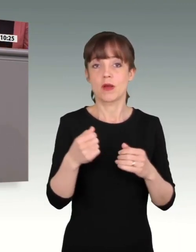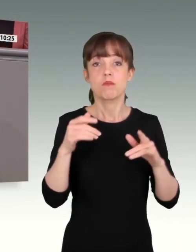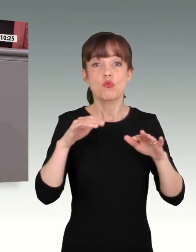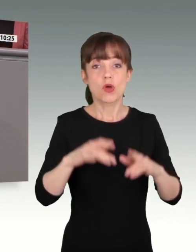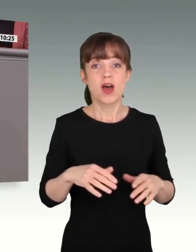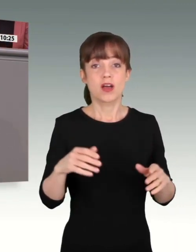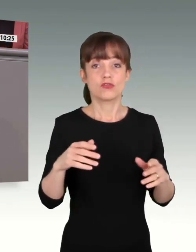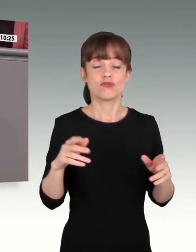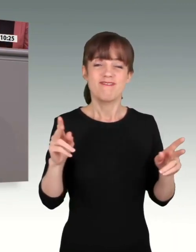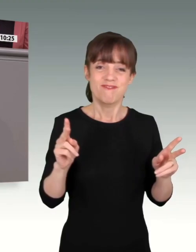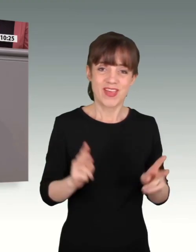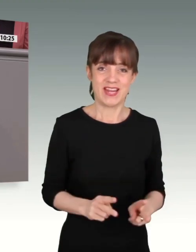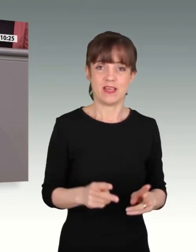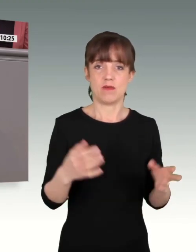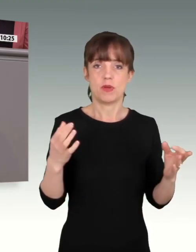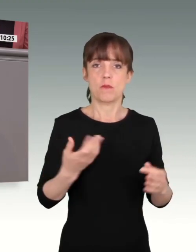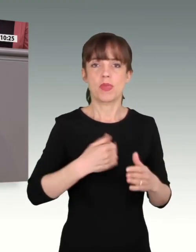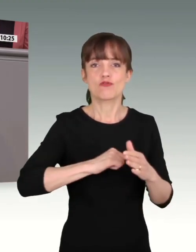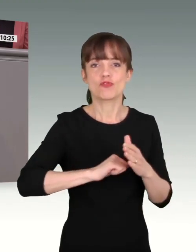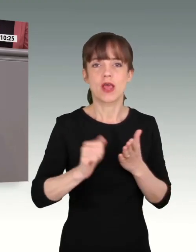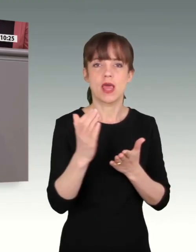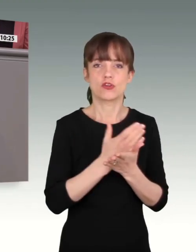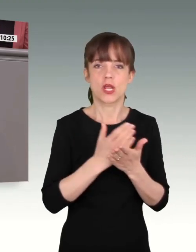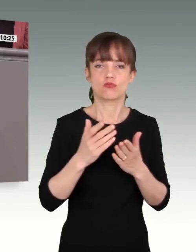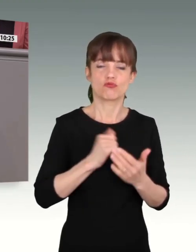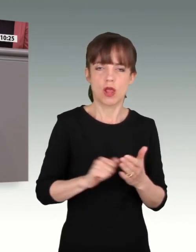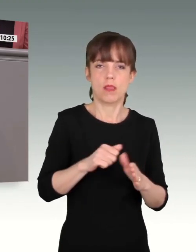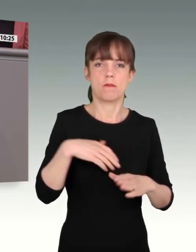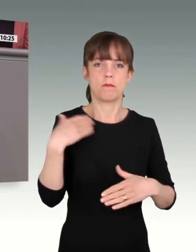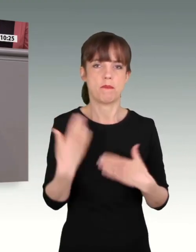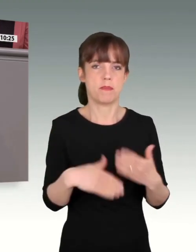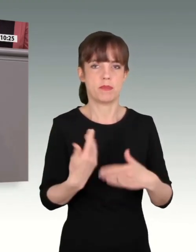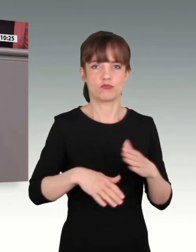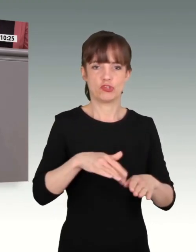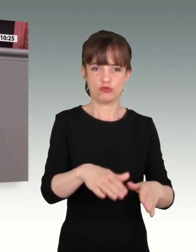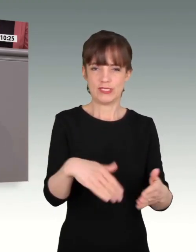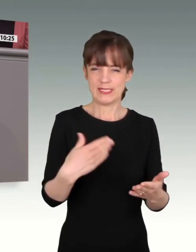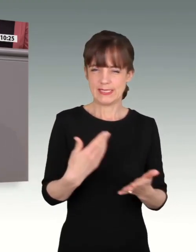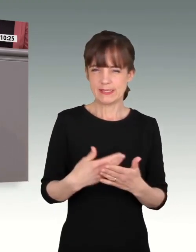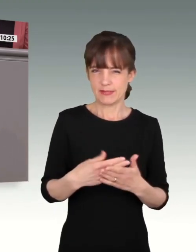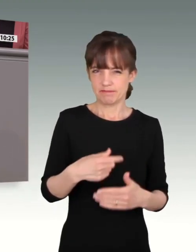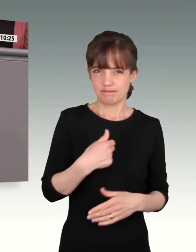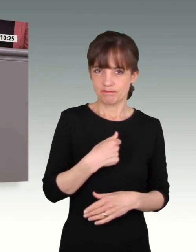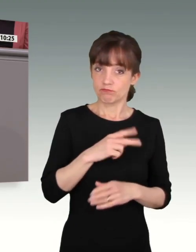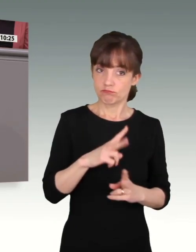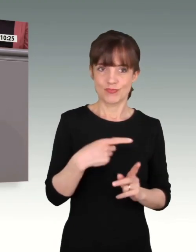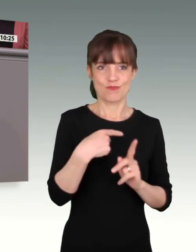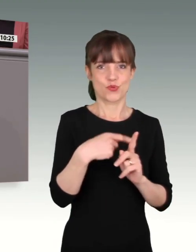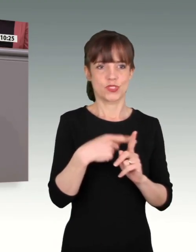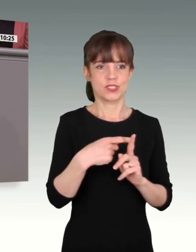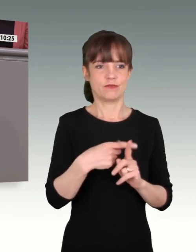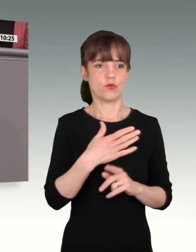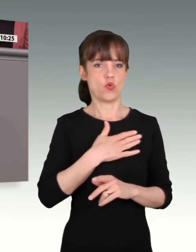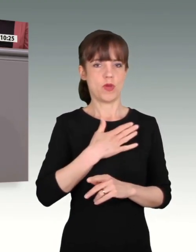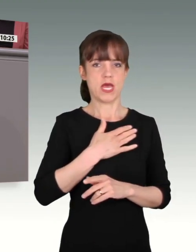brauchen schnelleres Vorgehen, schnellere Entscheidungen etc. Und deswegen war ich sehr, sehr positiv gestimmt, als